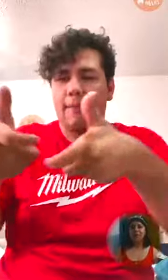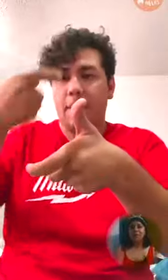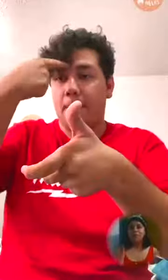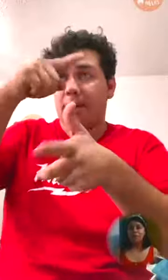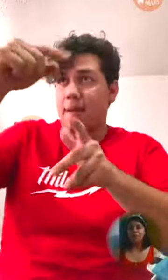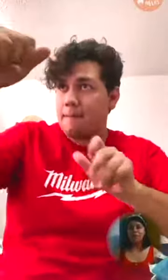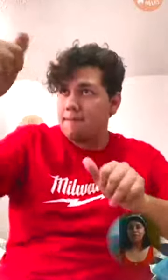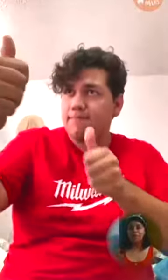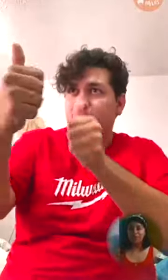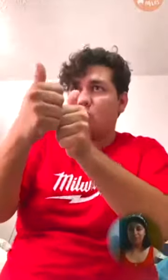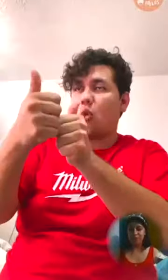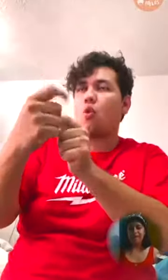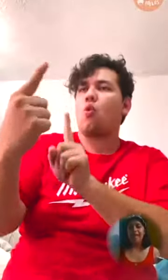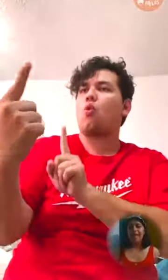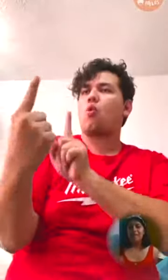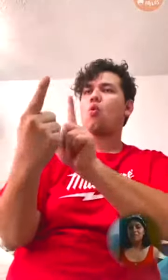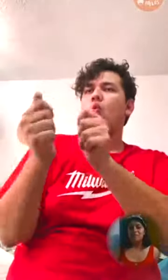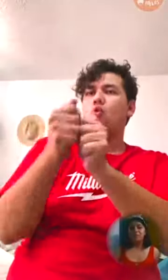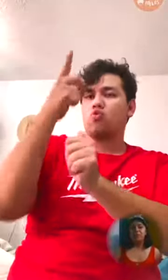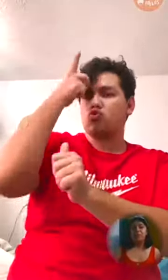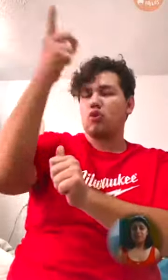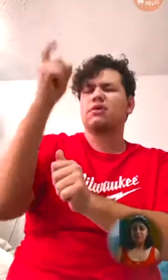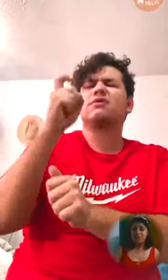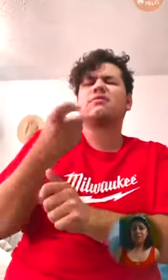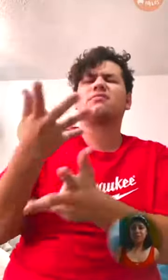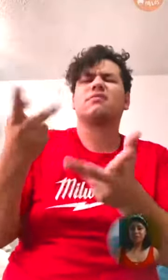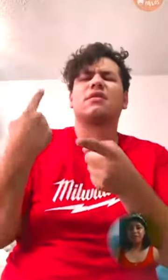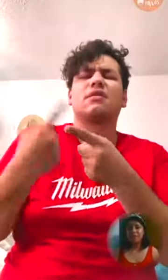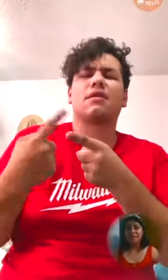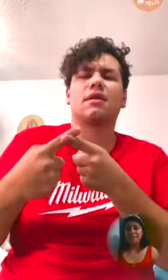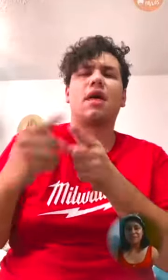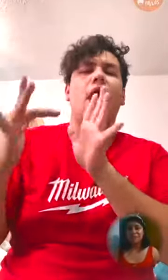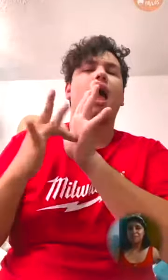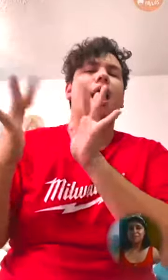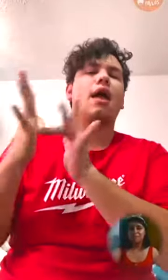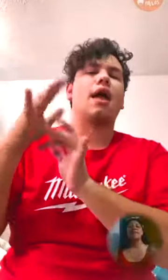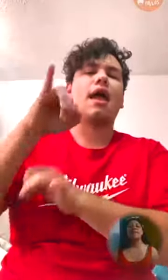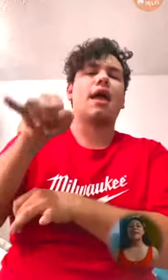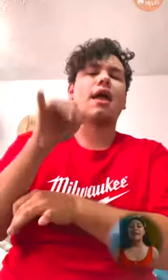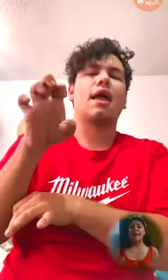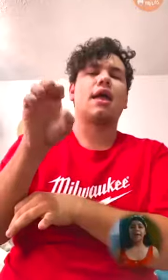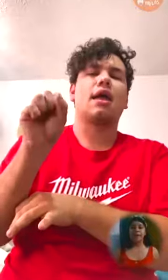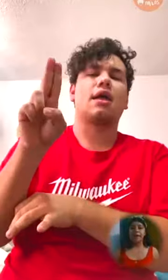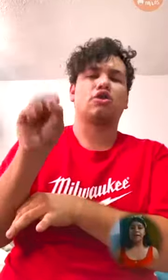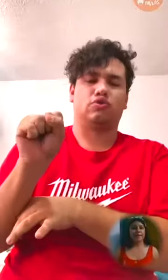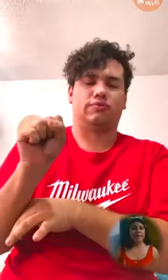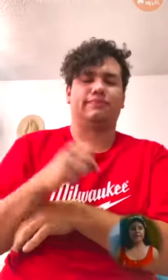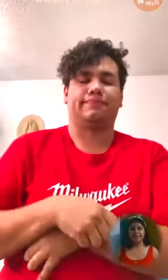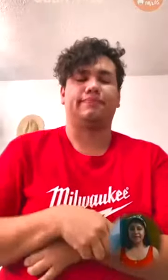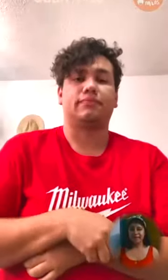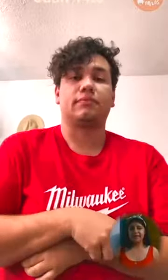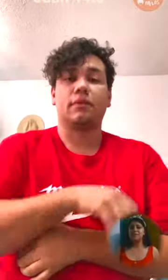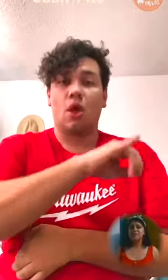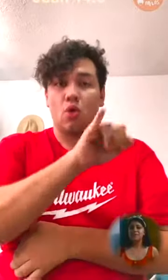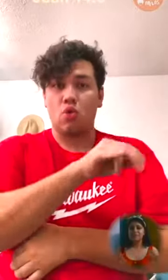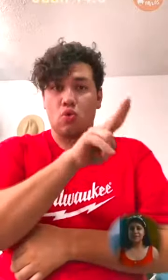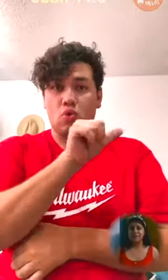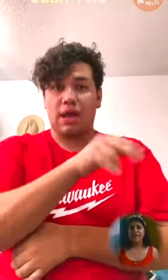encontrarnos con Dios es por medio de Jesús, Jesús el Cristo. En Juan 14.6 Jesús menciona